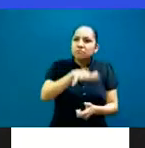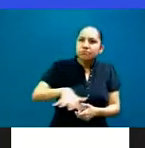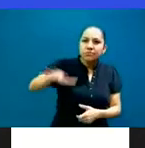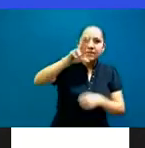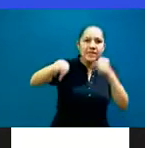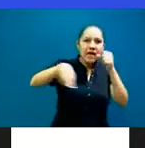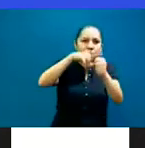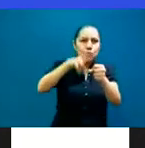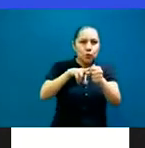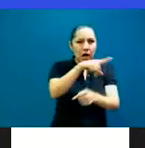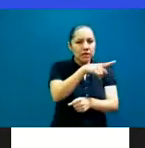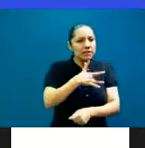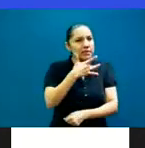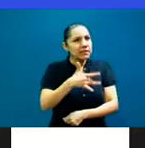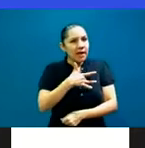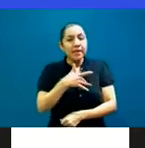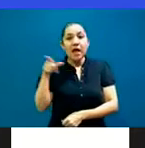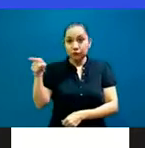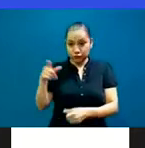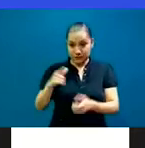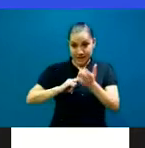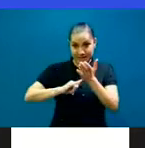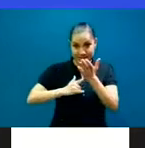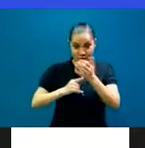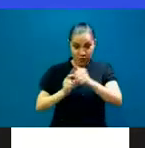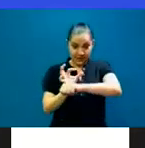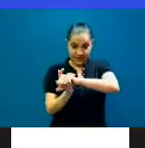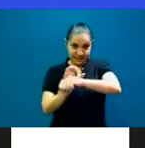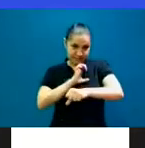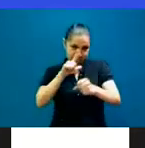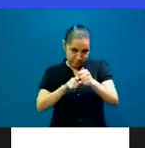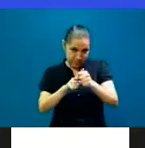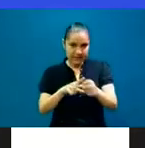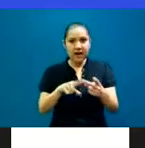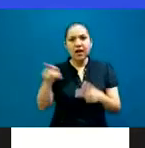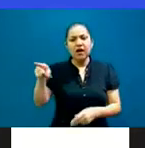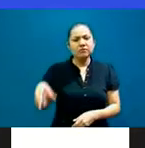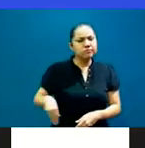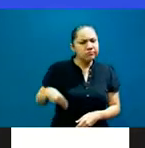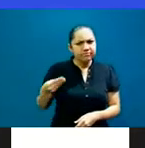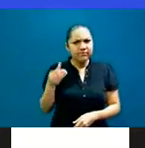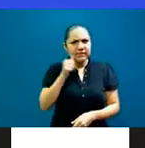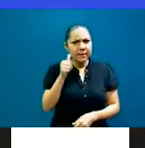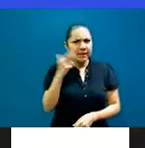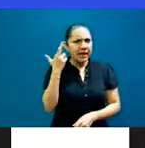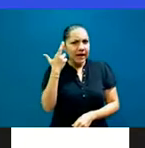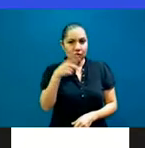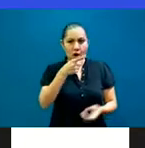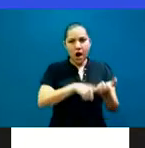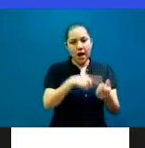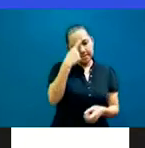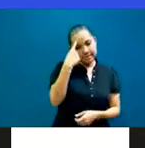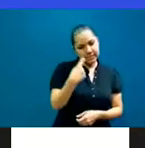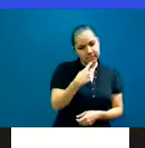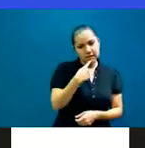Su reloj especial que usaba, su radio con el que siempre en sus medias horas se ponía a escuchar algún programa